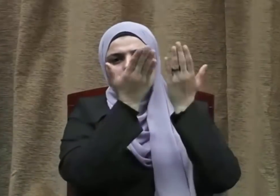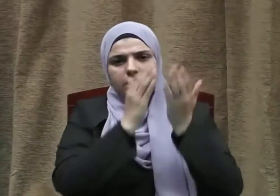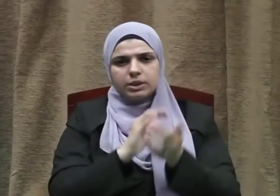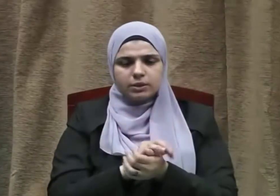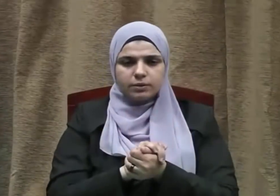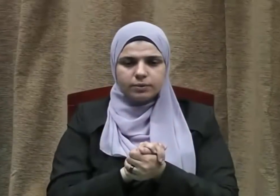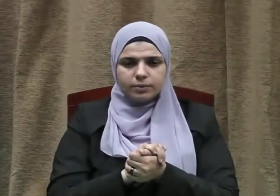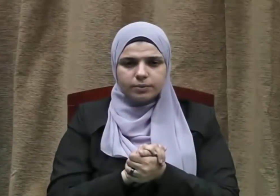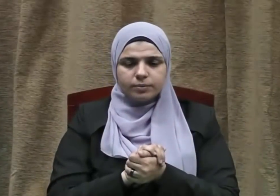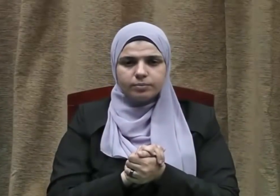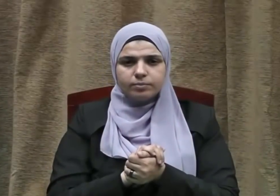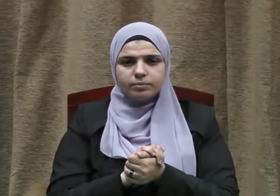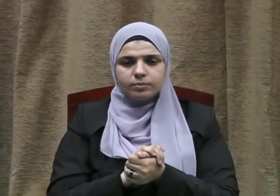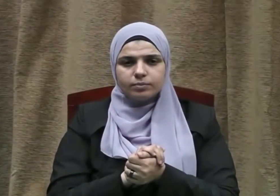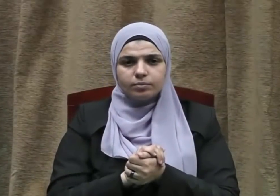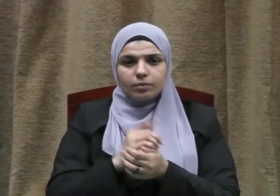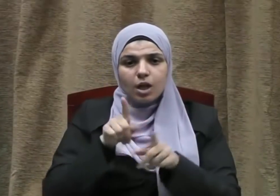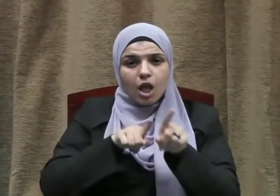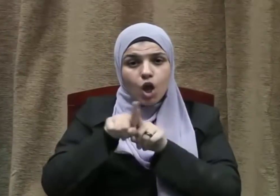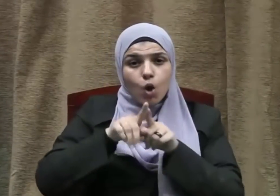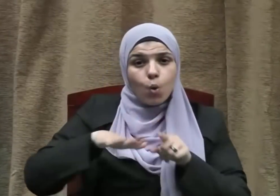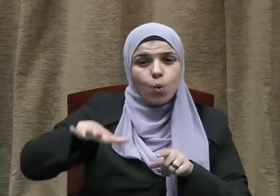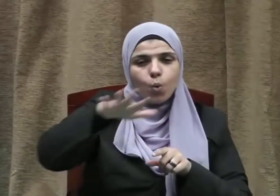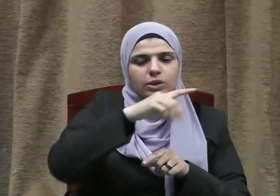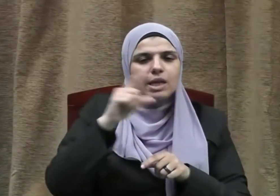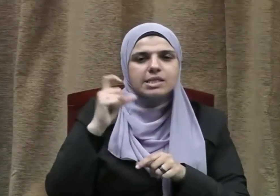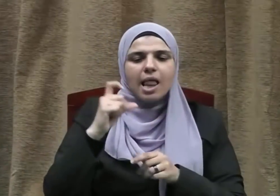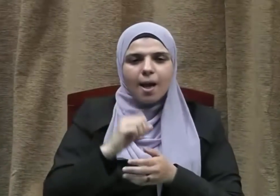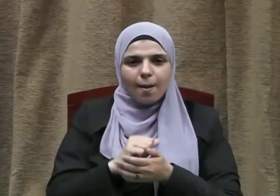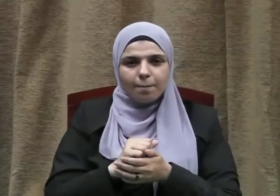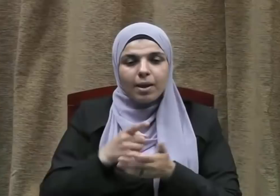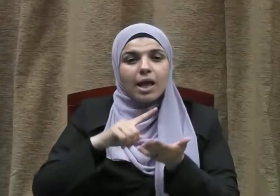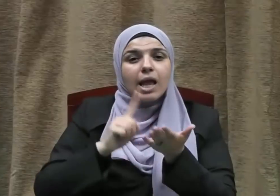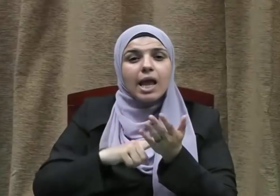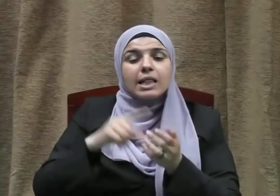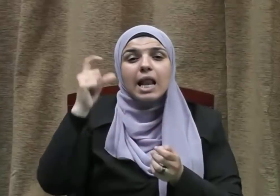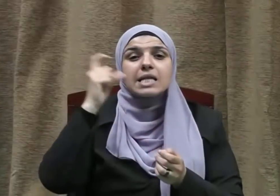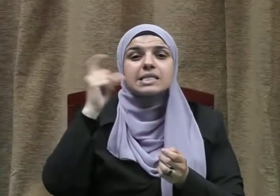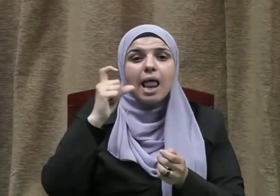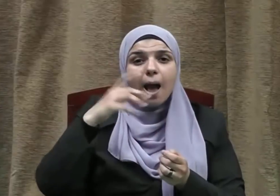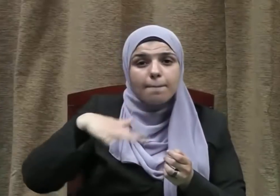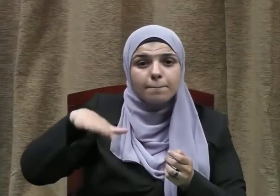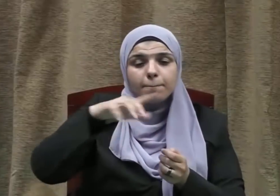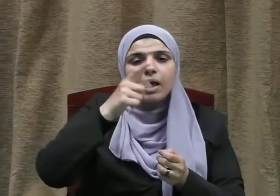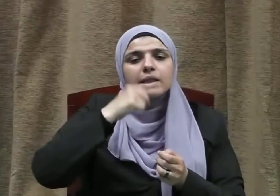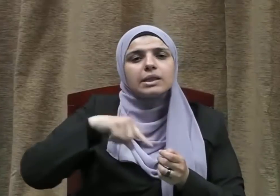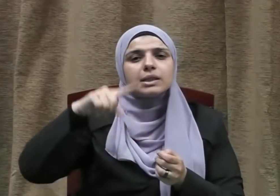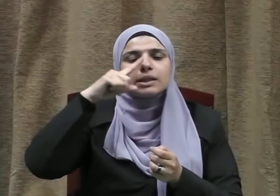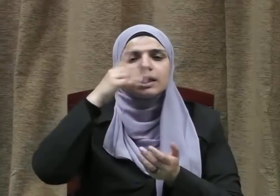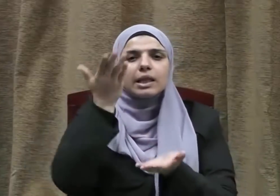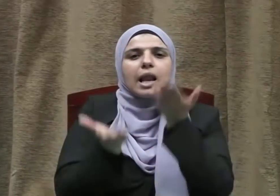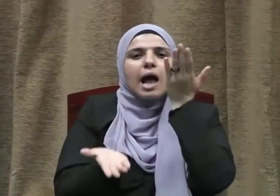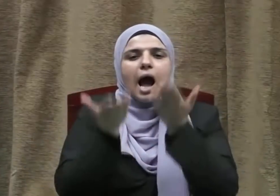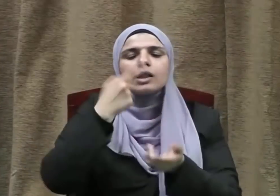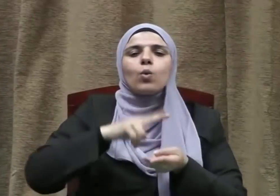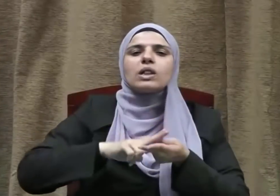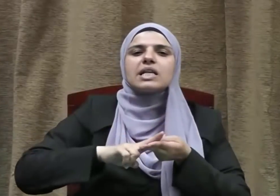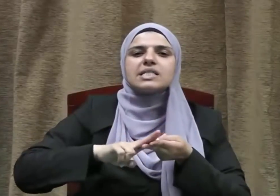تبعهم بإحسان إلى يوم الدين إخوة الإسلام إن الإسلام دين